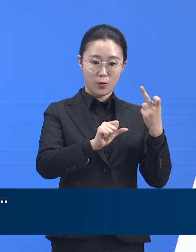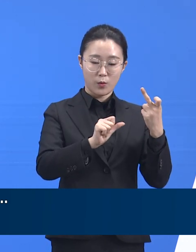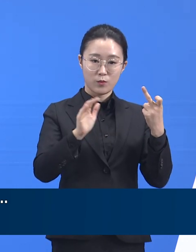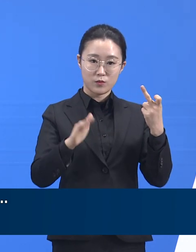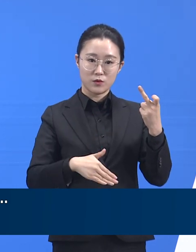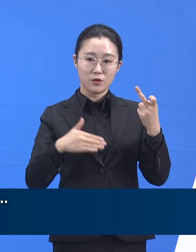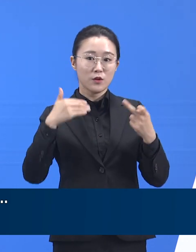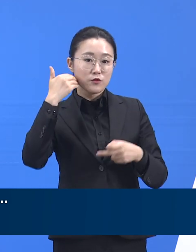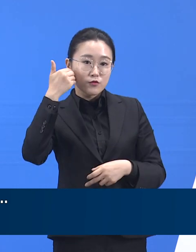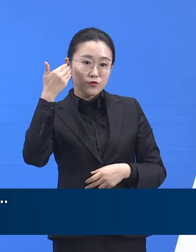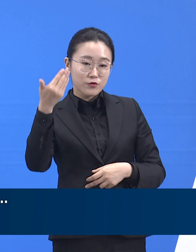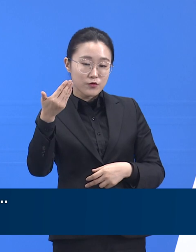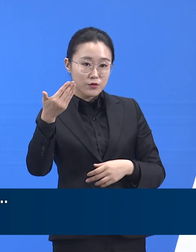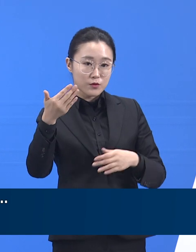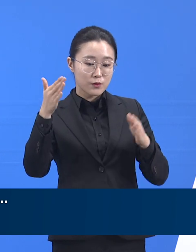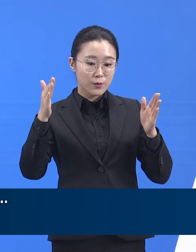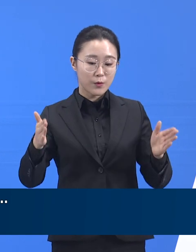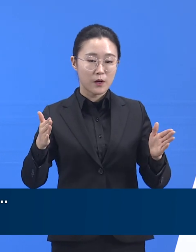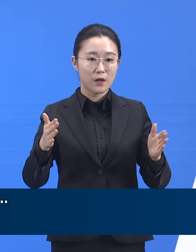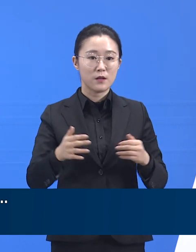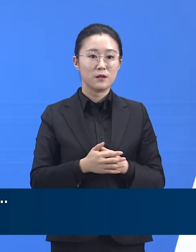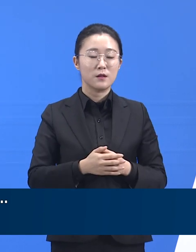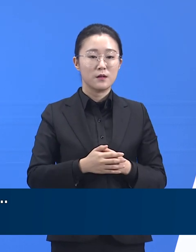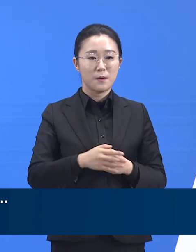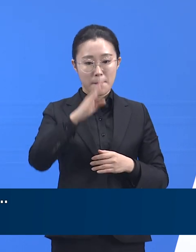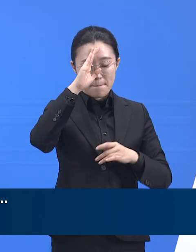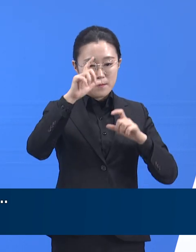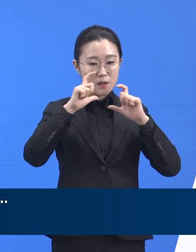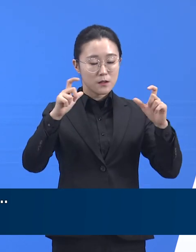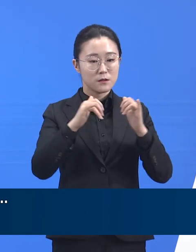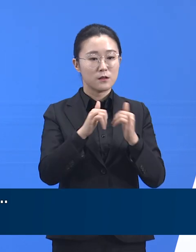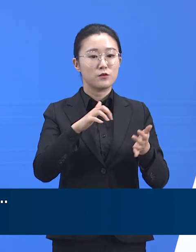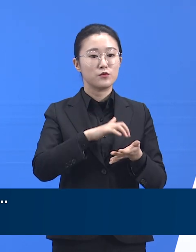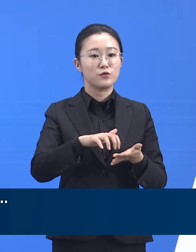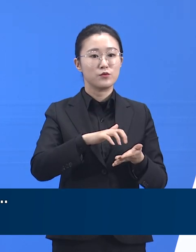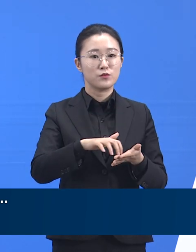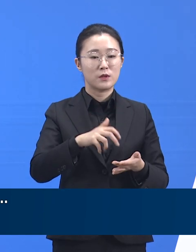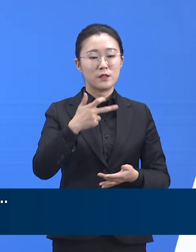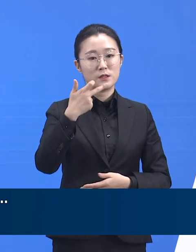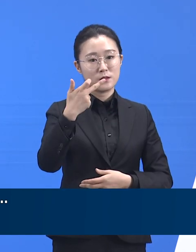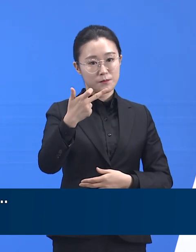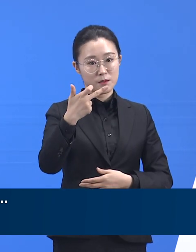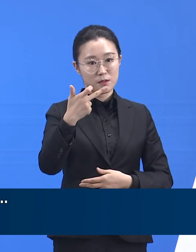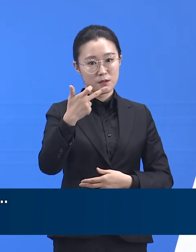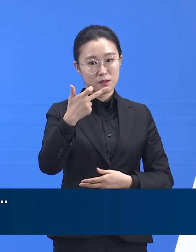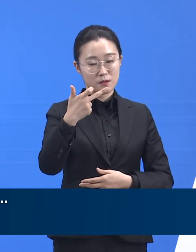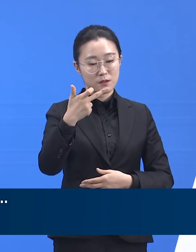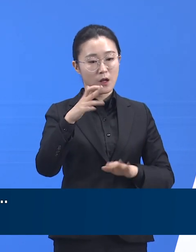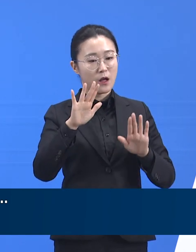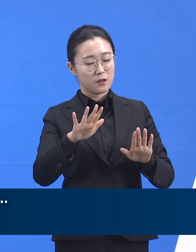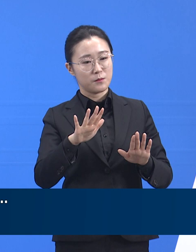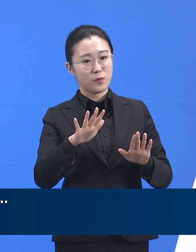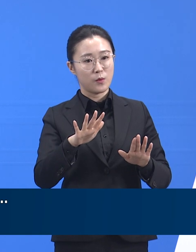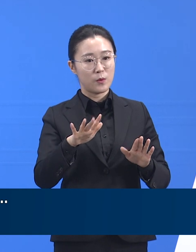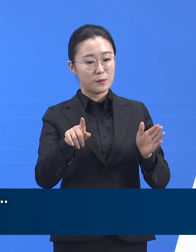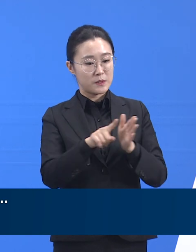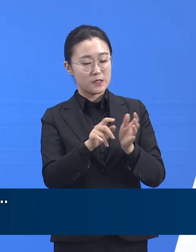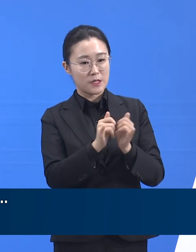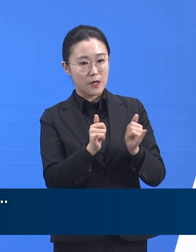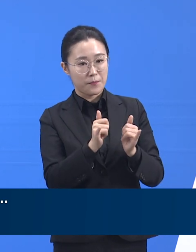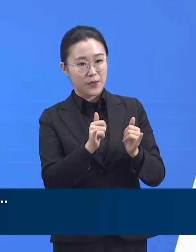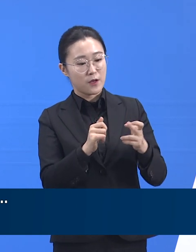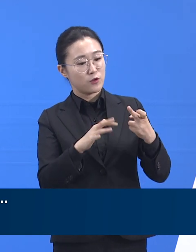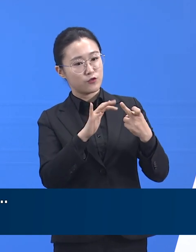중교단체 신도 17명이 확진 판정을 받은 이후 신도 12명이 추가로 확진을 받으면서 금일 0시